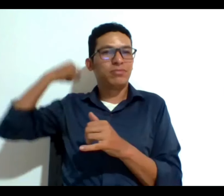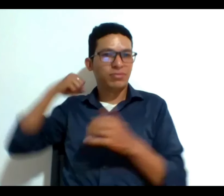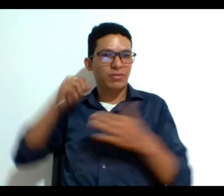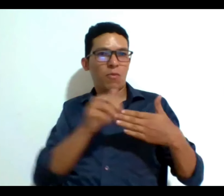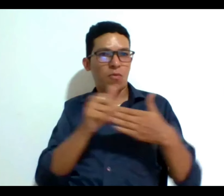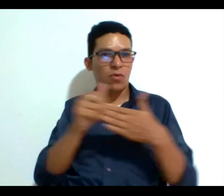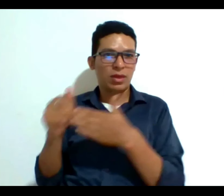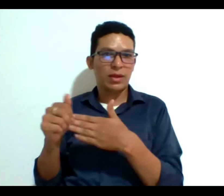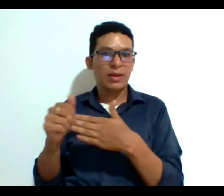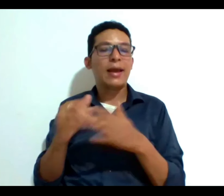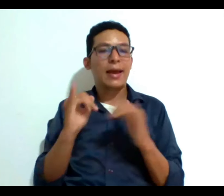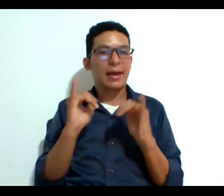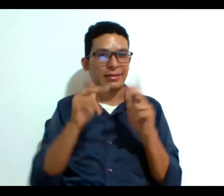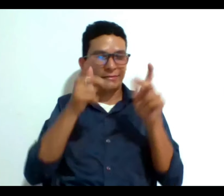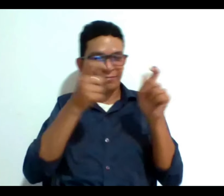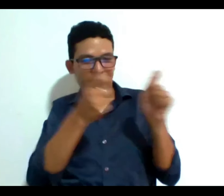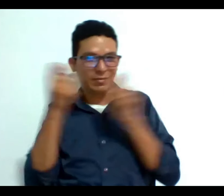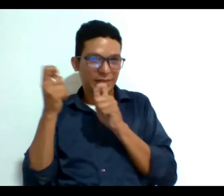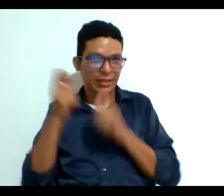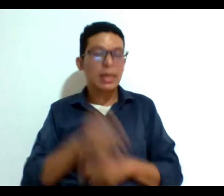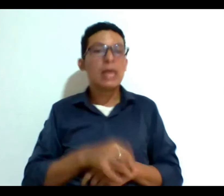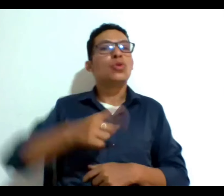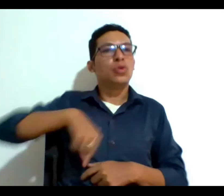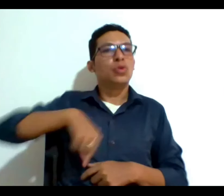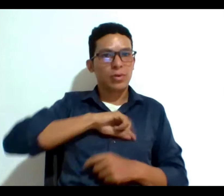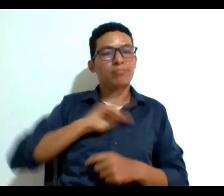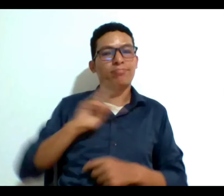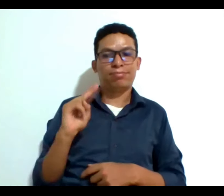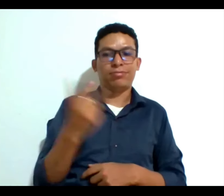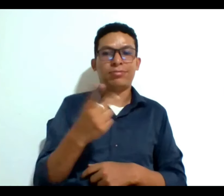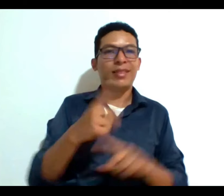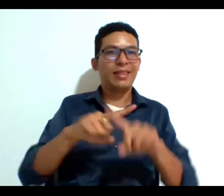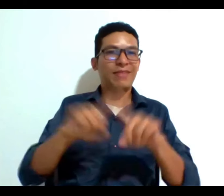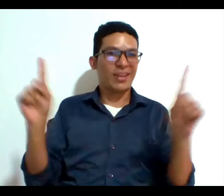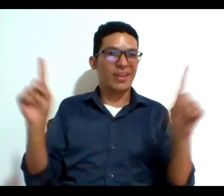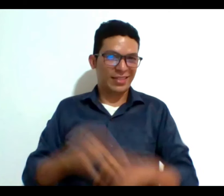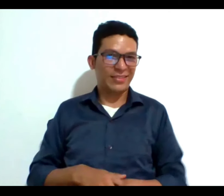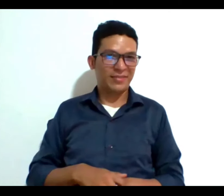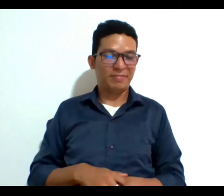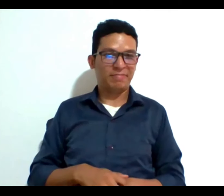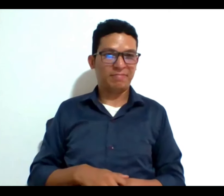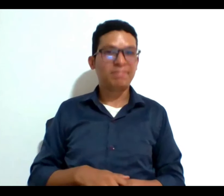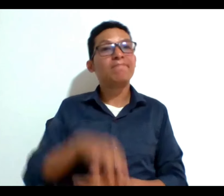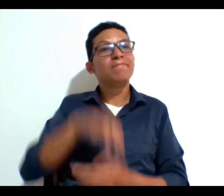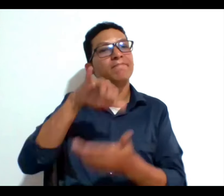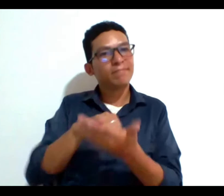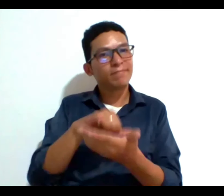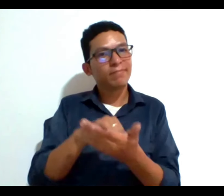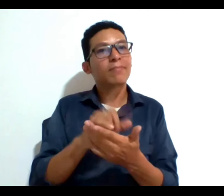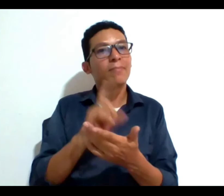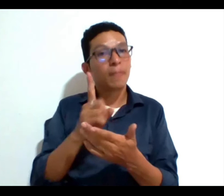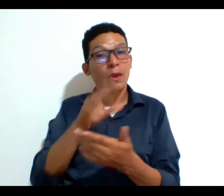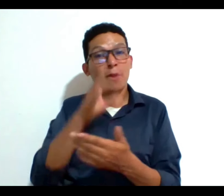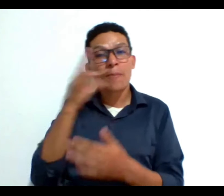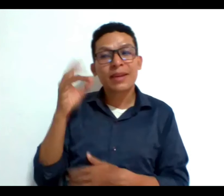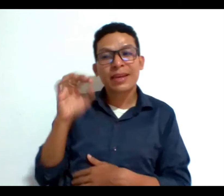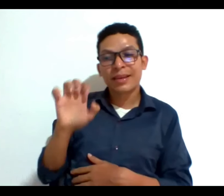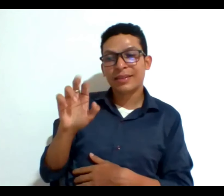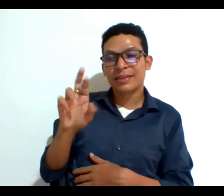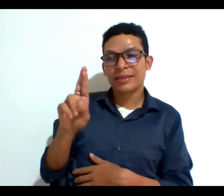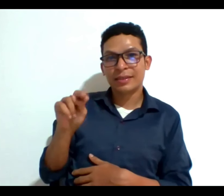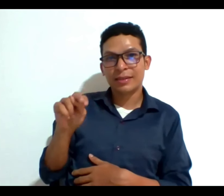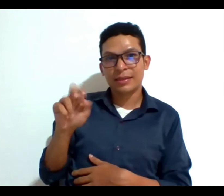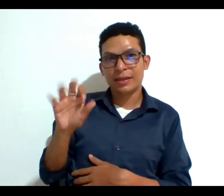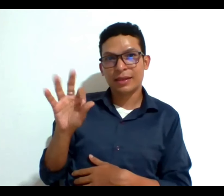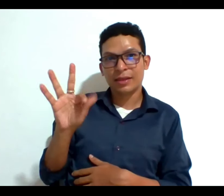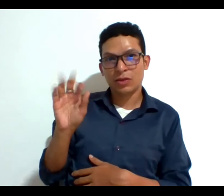había interdicción y hoy estamos transitando a otra forma entonces muy probablemente lo que le pasó al señor Ernesto de este caso es que él